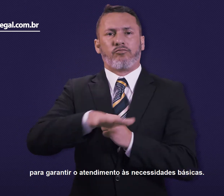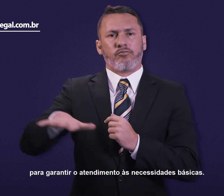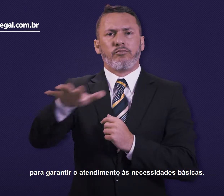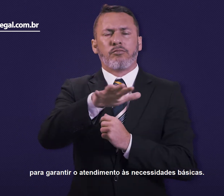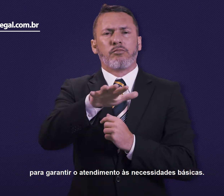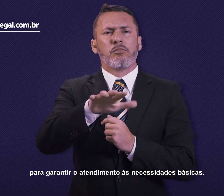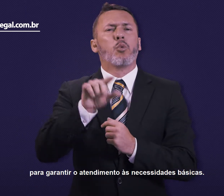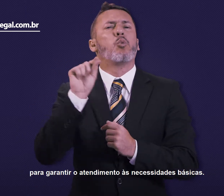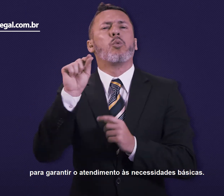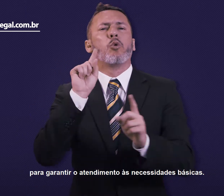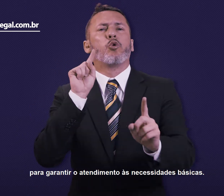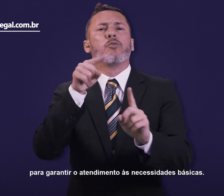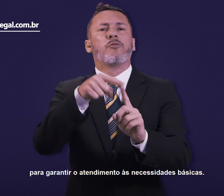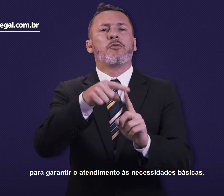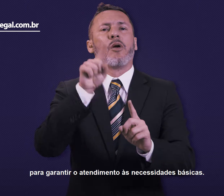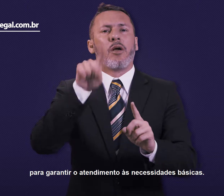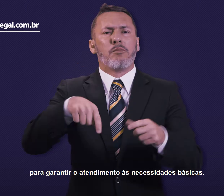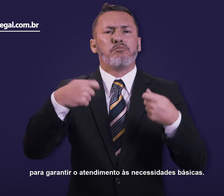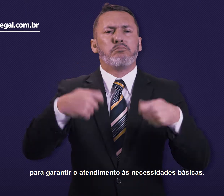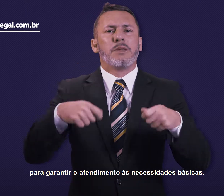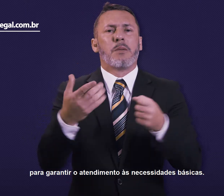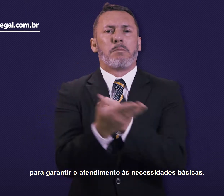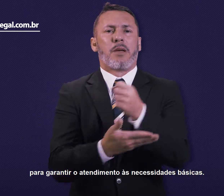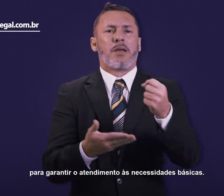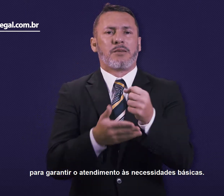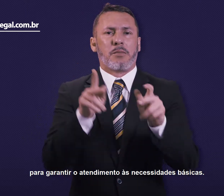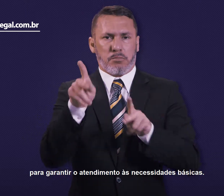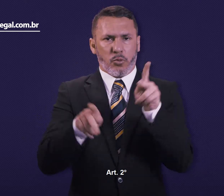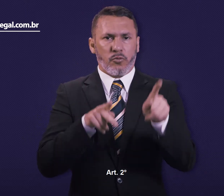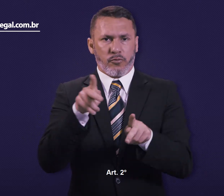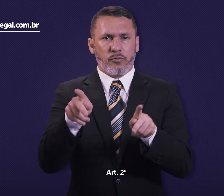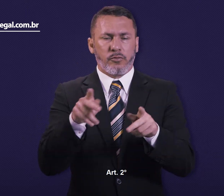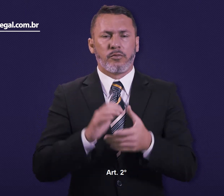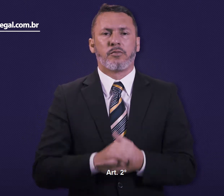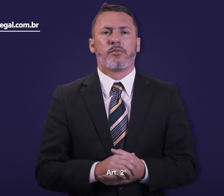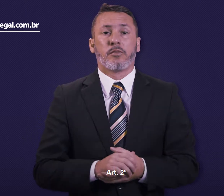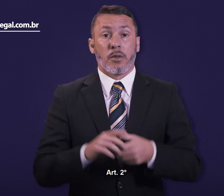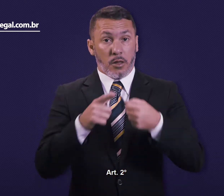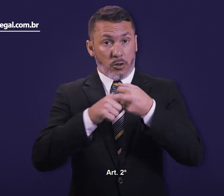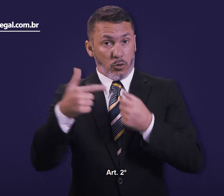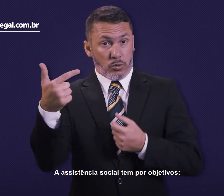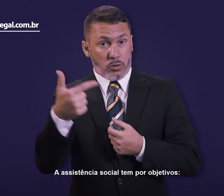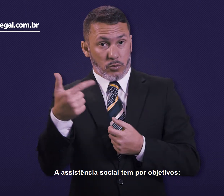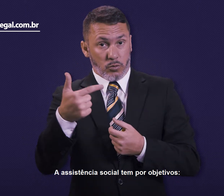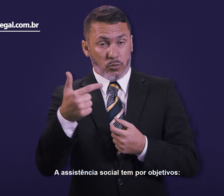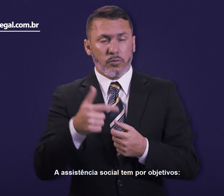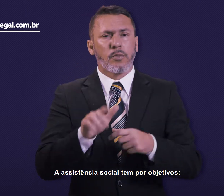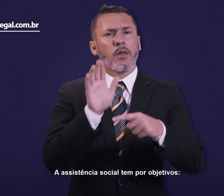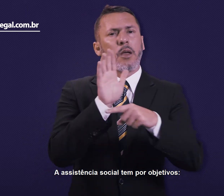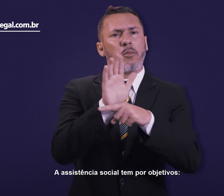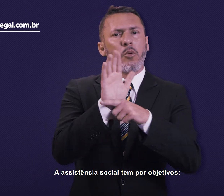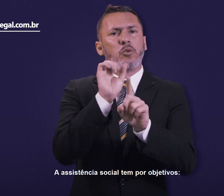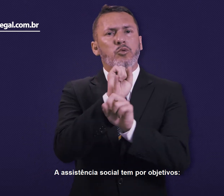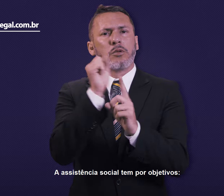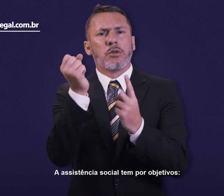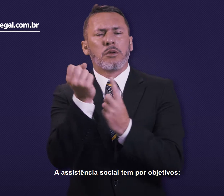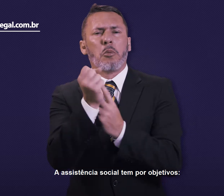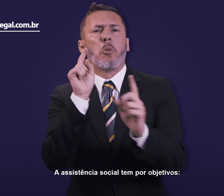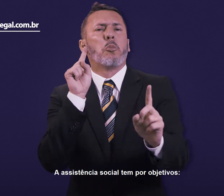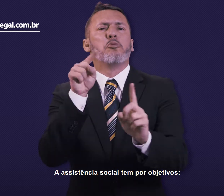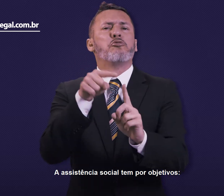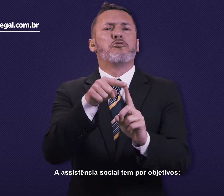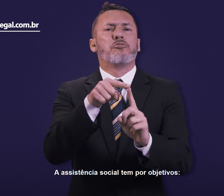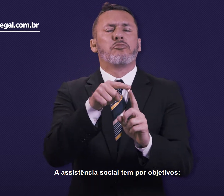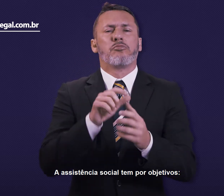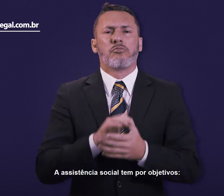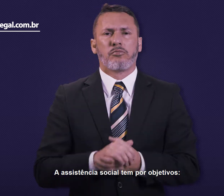para garantir o atendimento às necessidades básicas. Artigo 2º. A assistência social tem